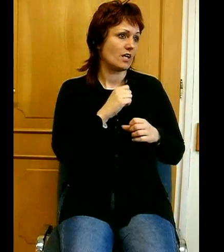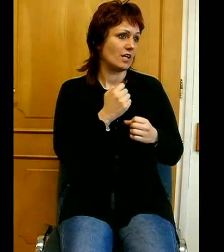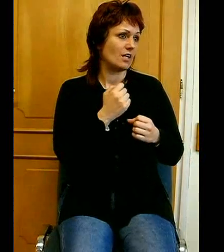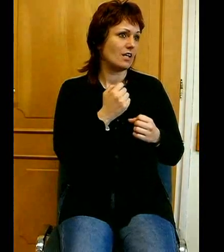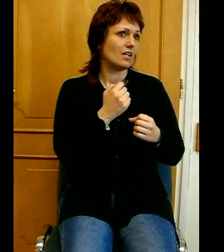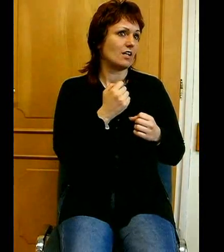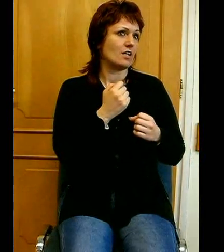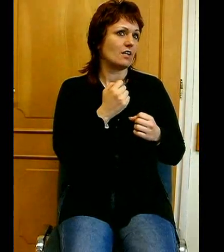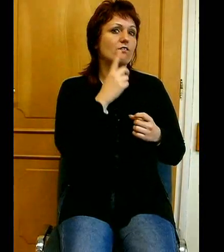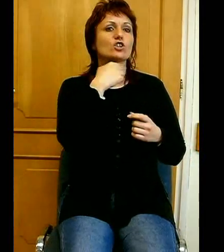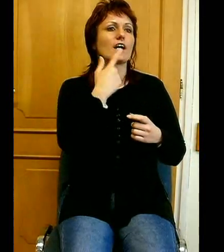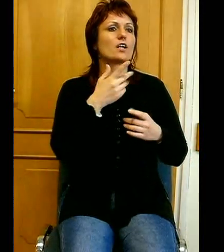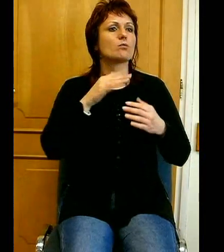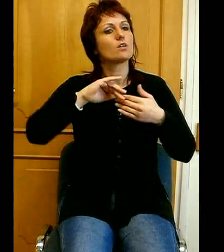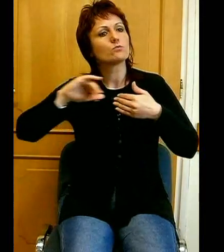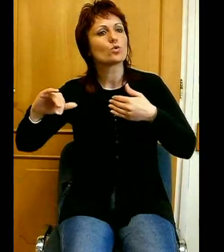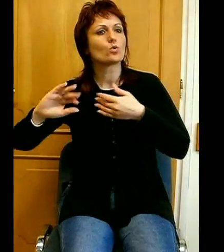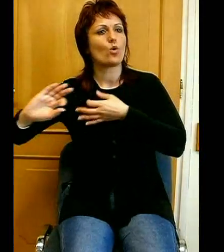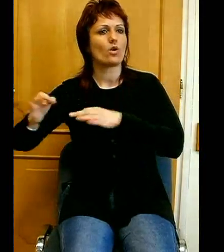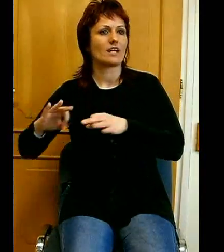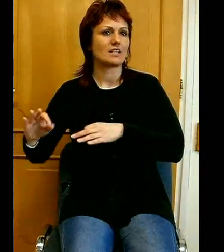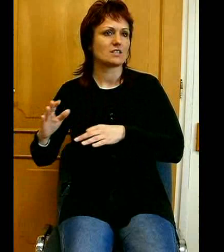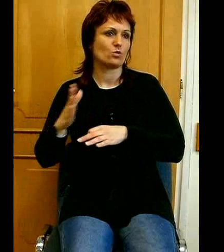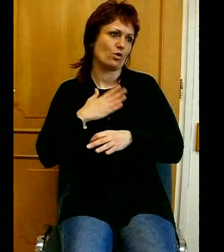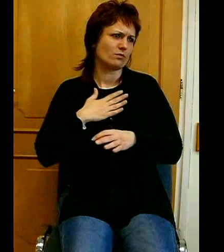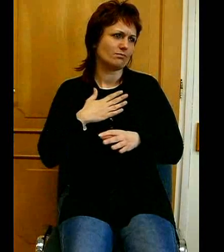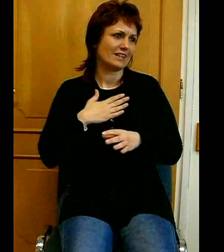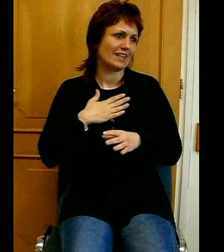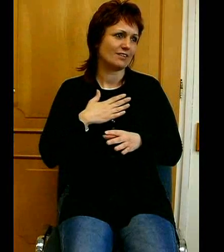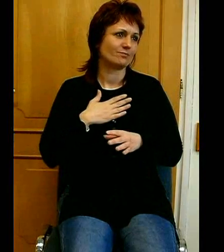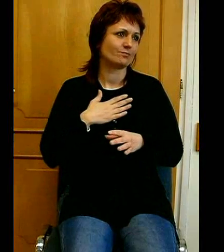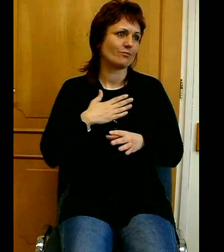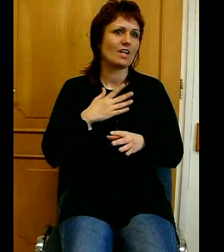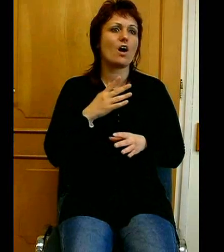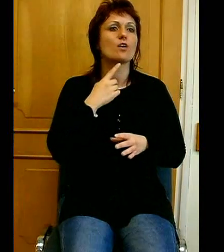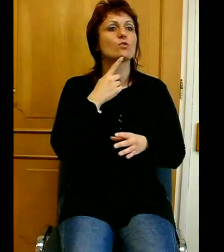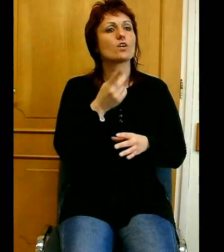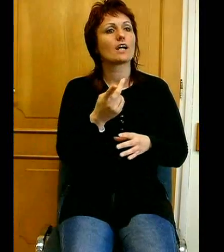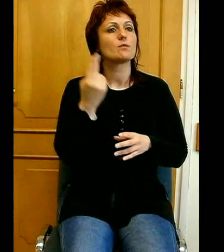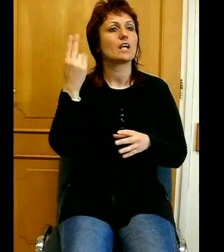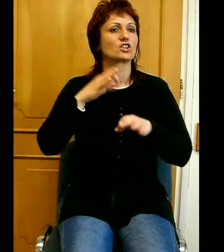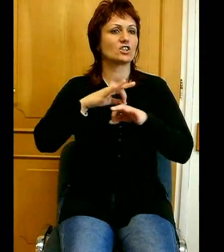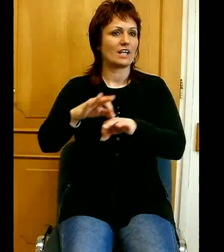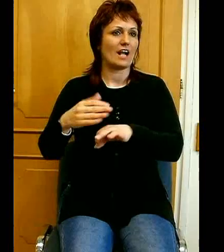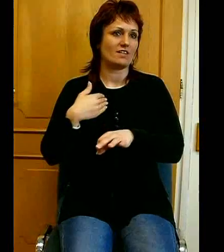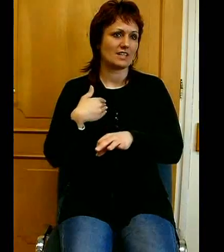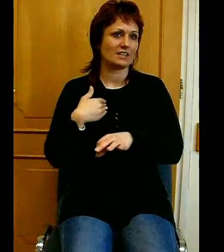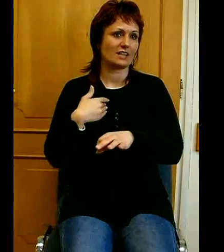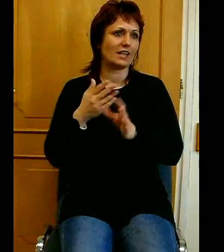hitéletét tekintve. Hadd mondjak el valamit abból, amire Isten elvezetett, kérde a testvélyeket is, hogy